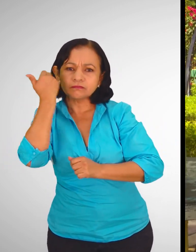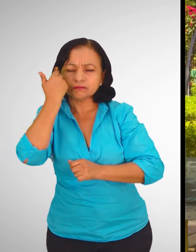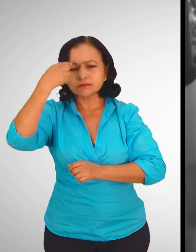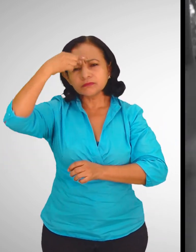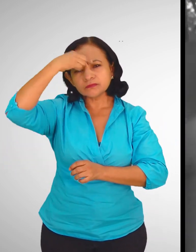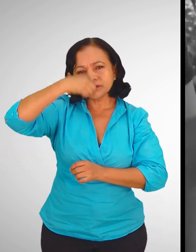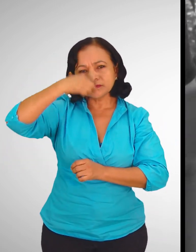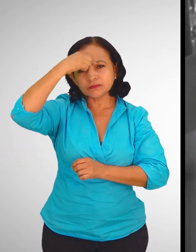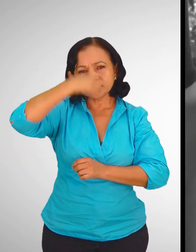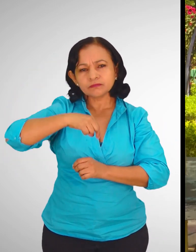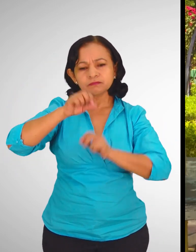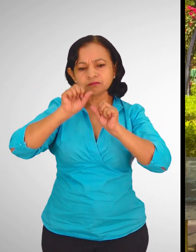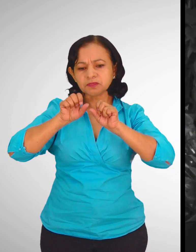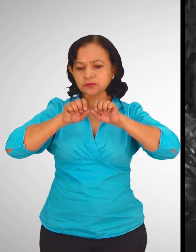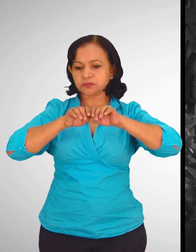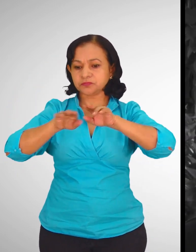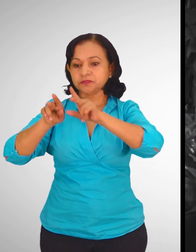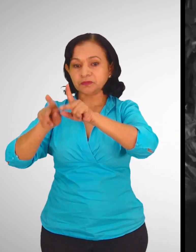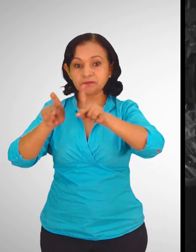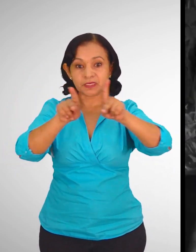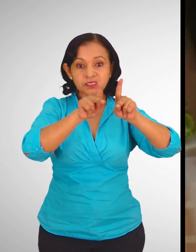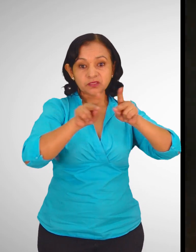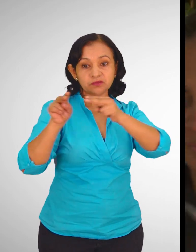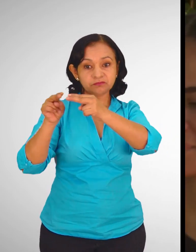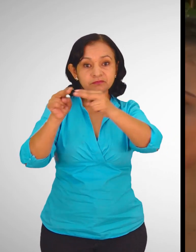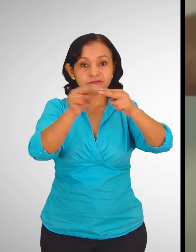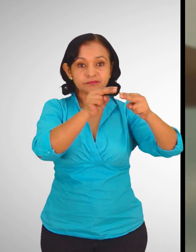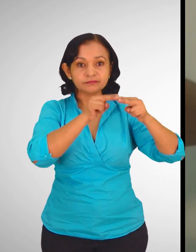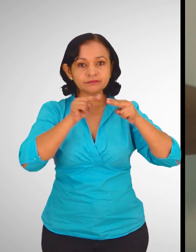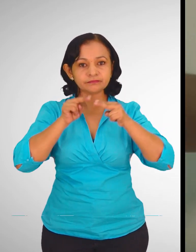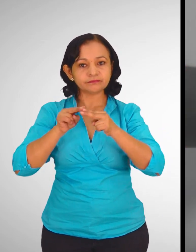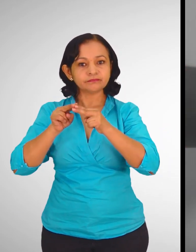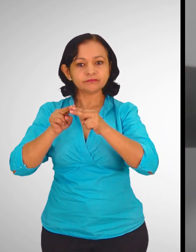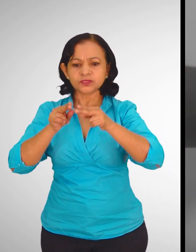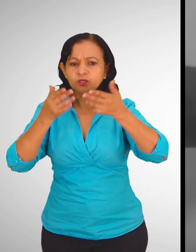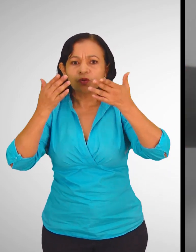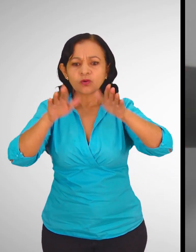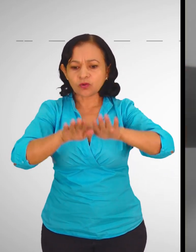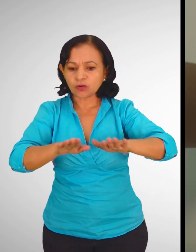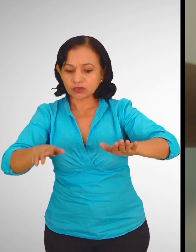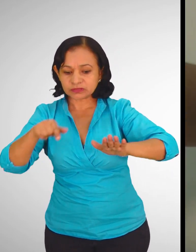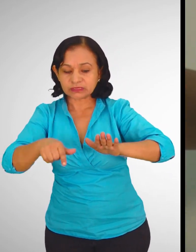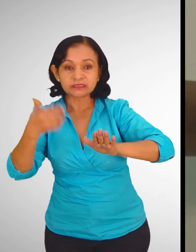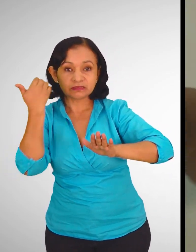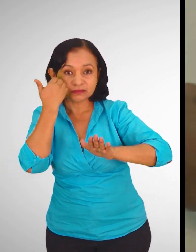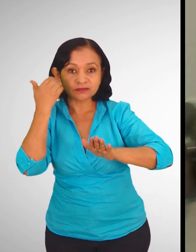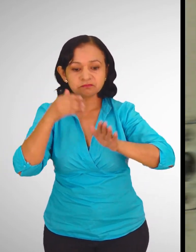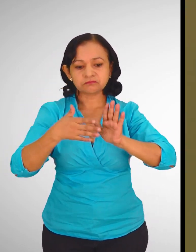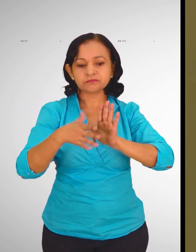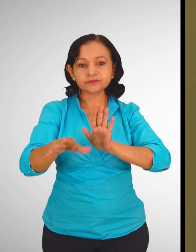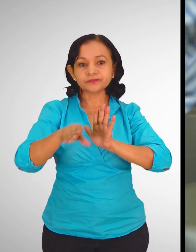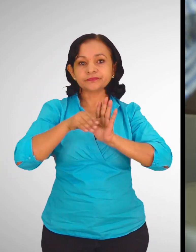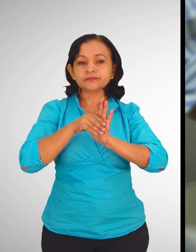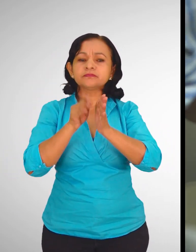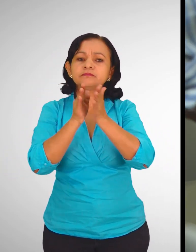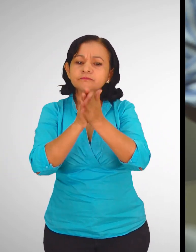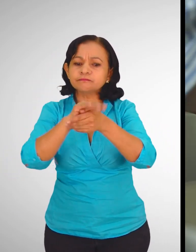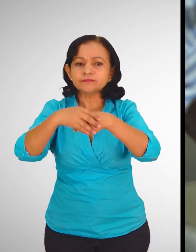respiratorias se propagan de persona a persona y al entrar en contacto con objetos contaminados. Lavemos nuestras manos